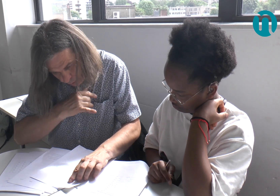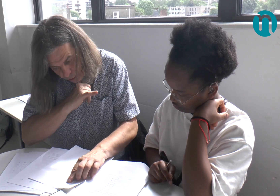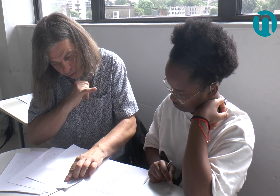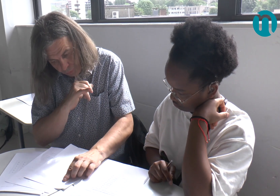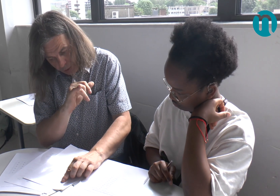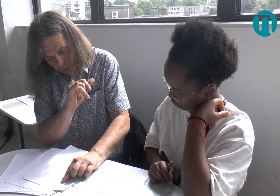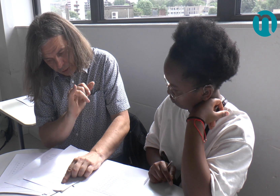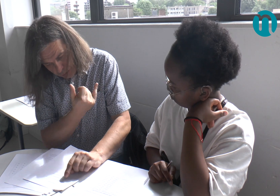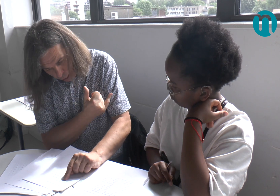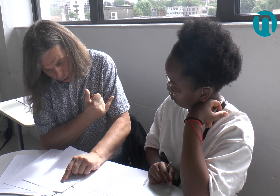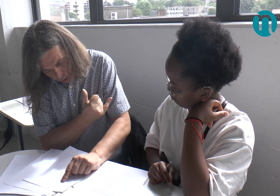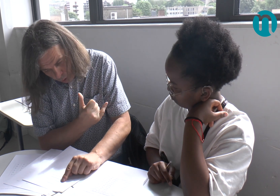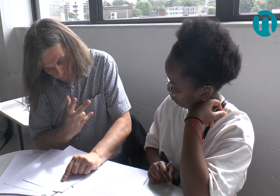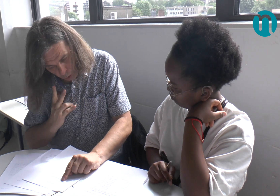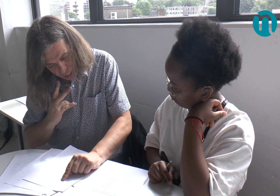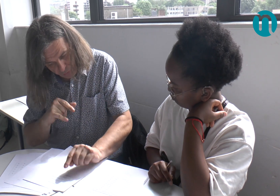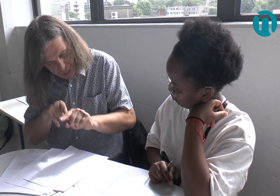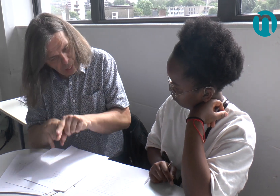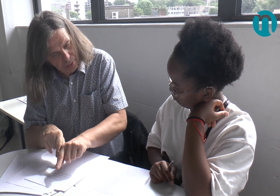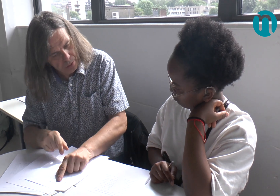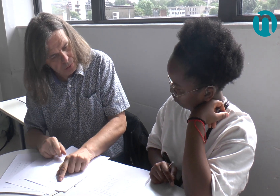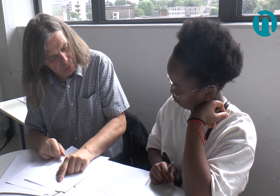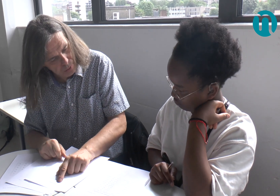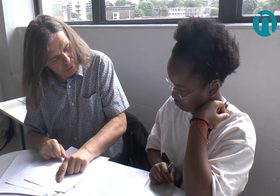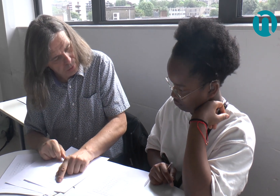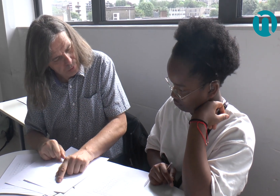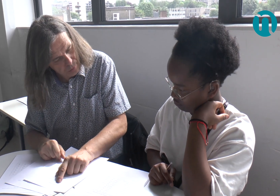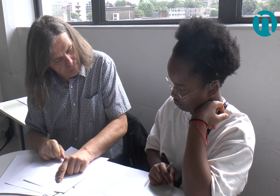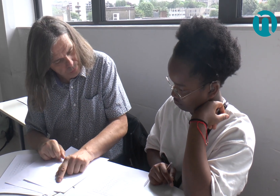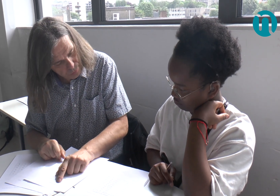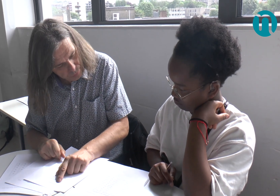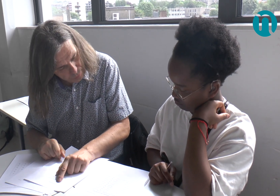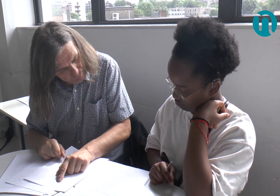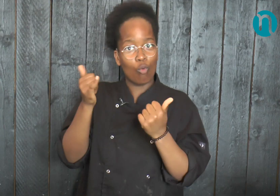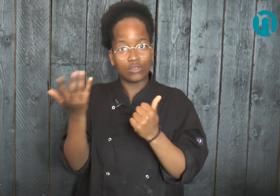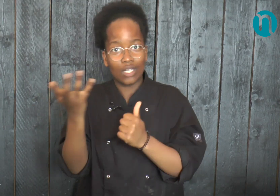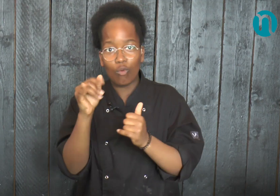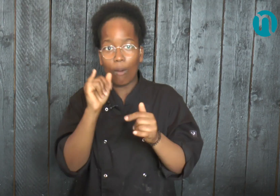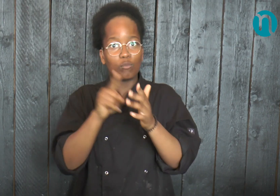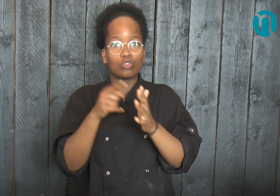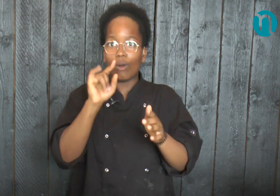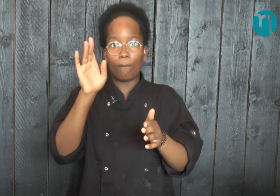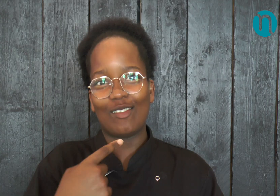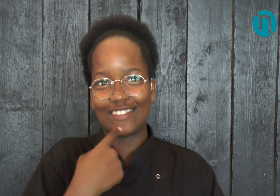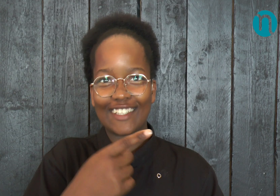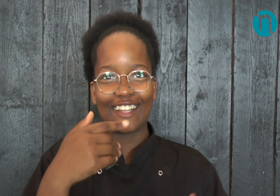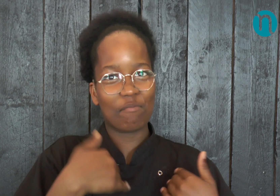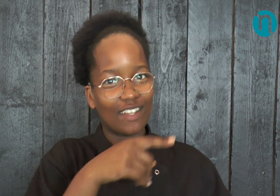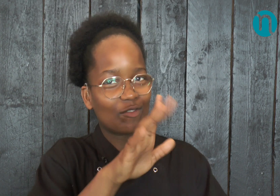we gaan vaak in gesprek over mijn rapport bijvoorbeeld of over hoe het hier verloopt. Ik zou